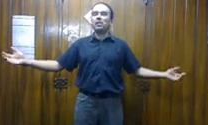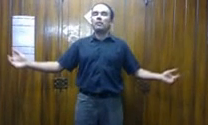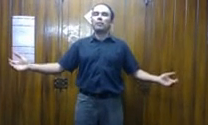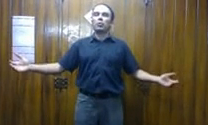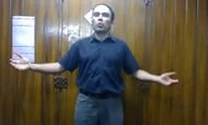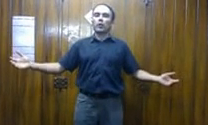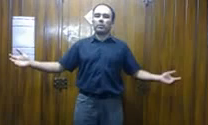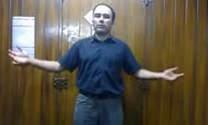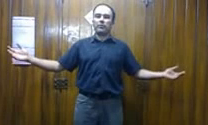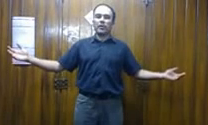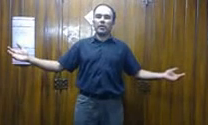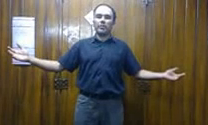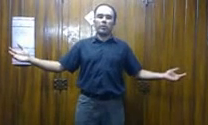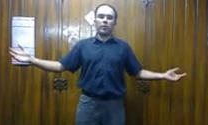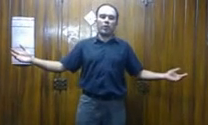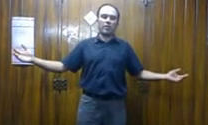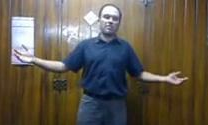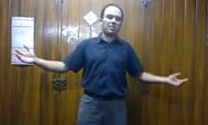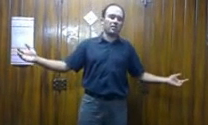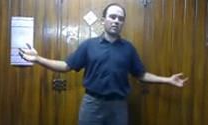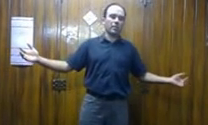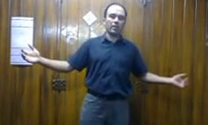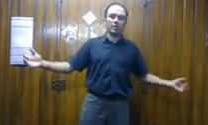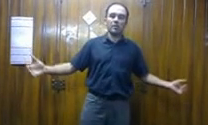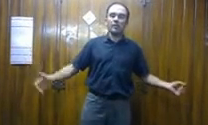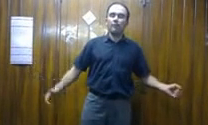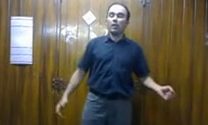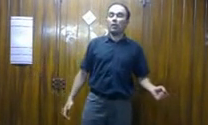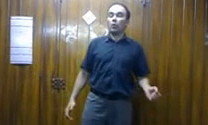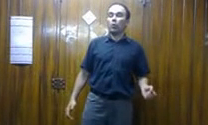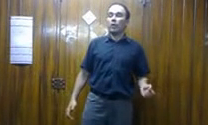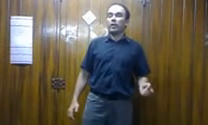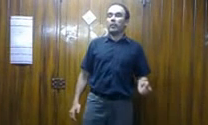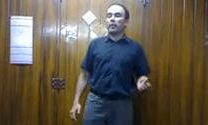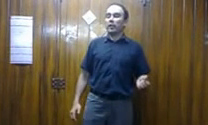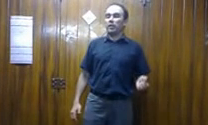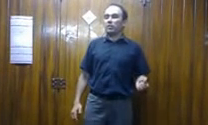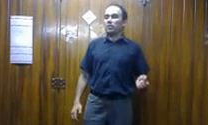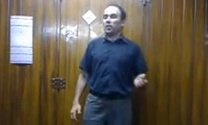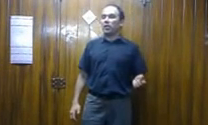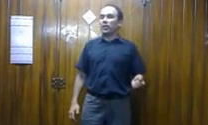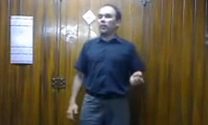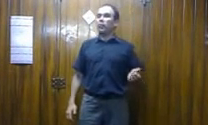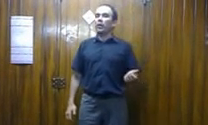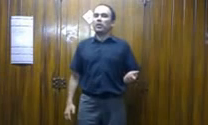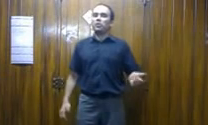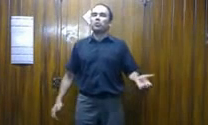mi cuerpo entrena, no la sigla. Acuden a mi mente recuerdos de otro